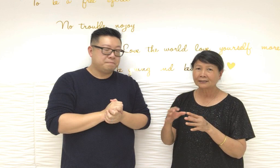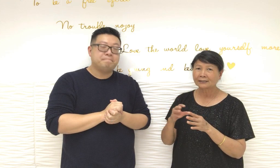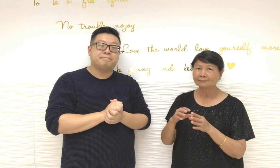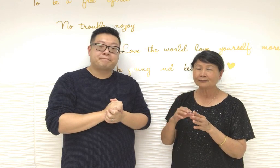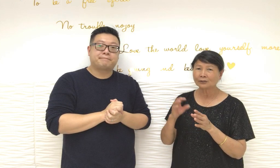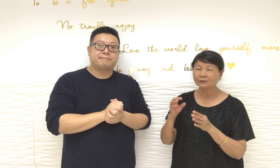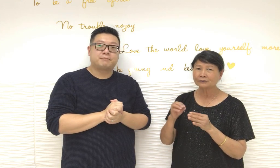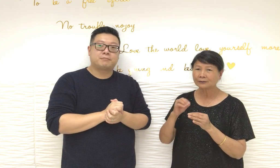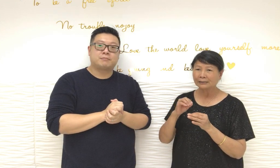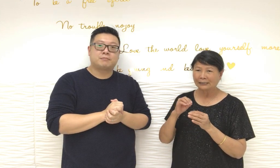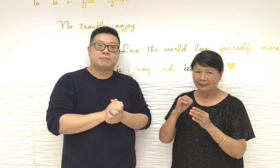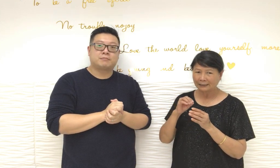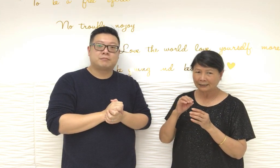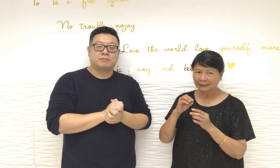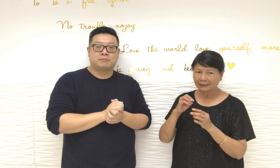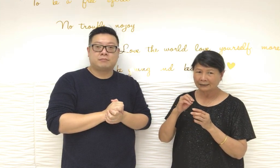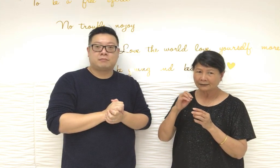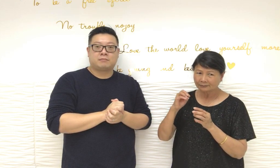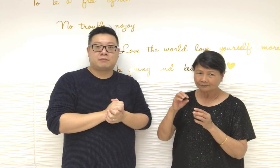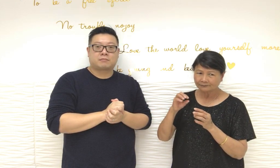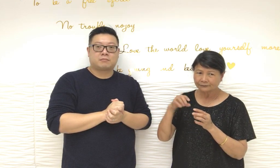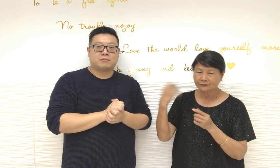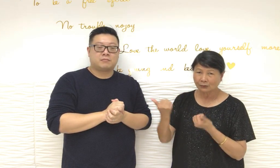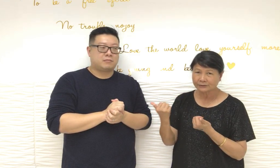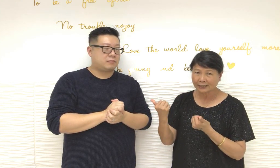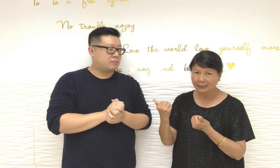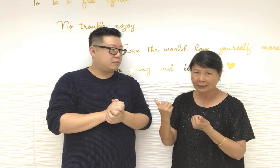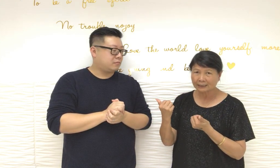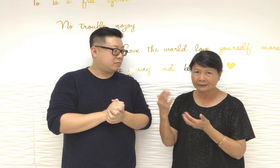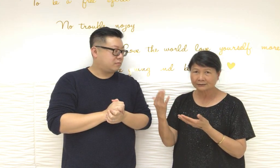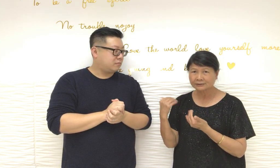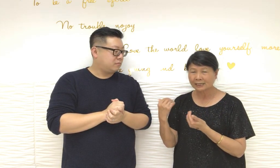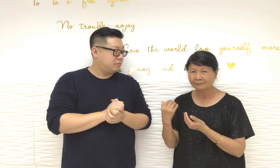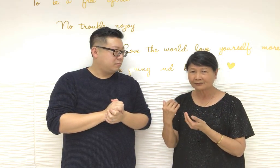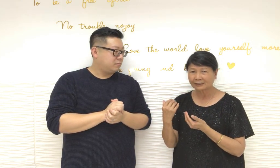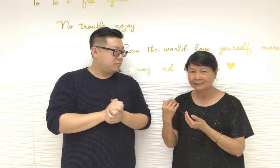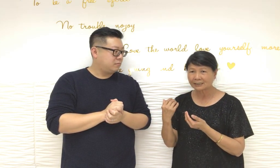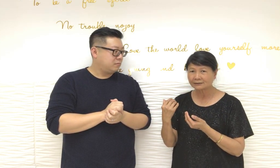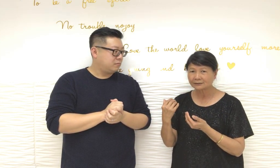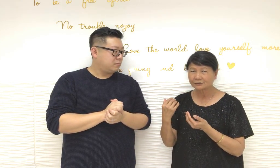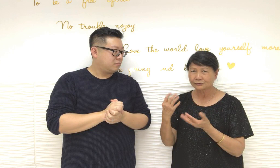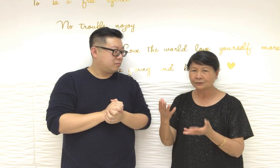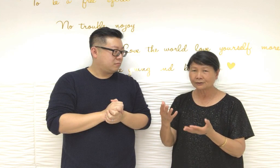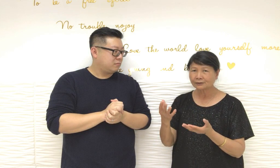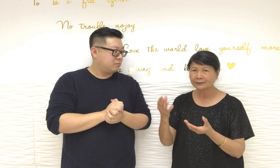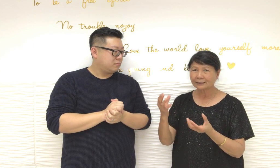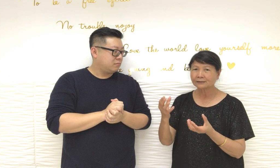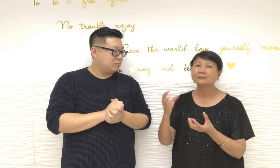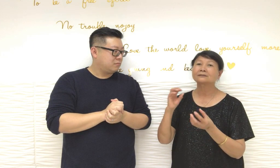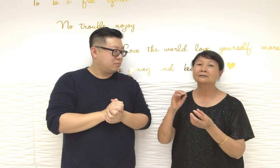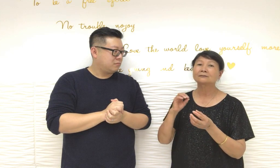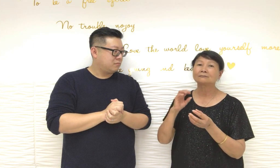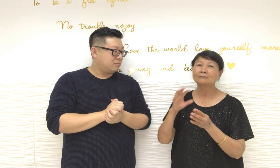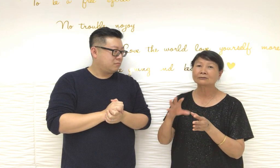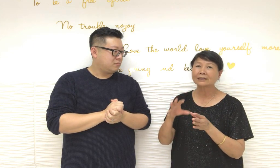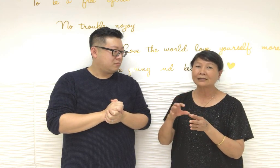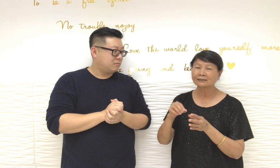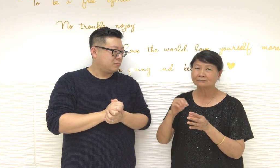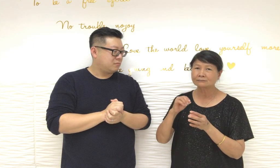嗯那它嗯好似迪金比所說如果你目的是不